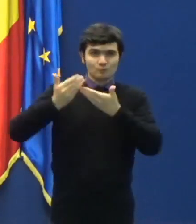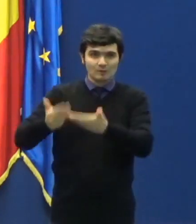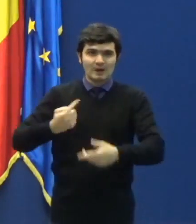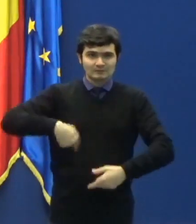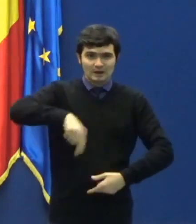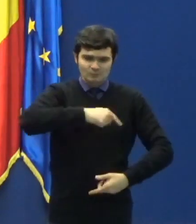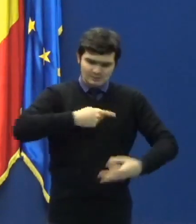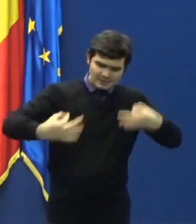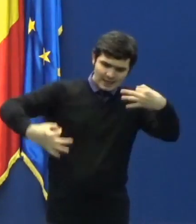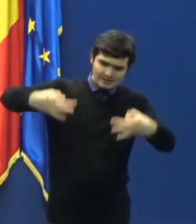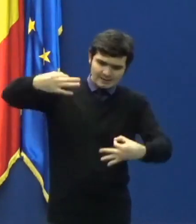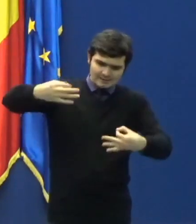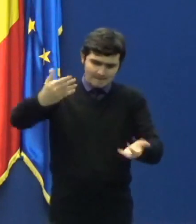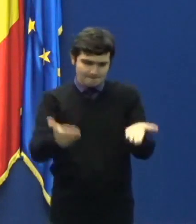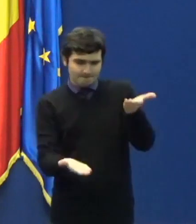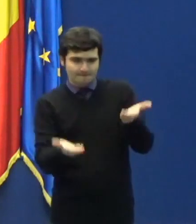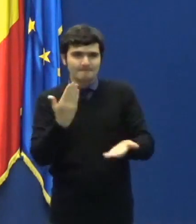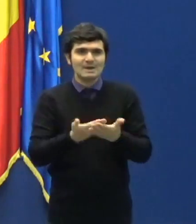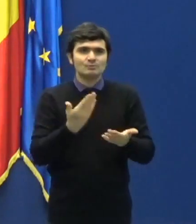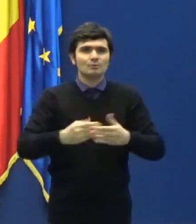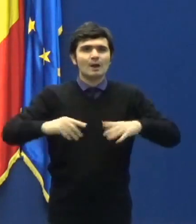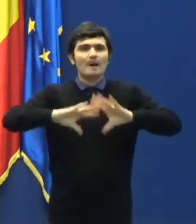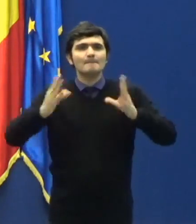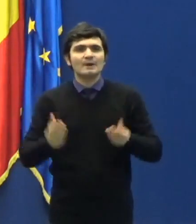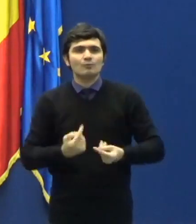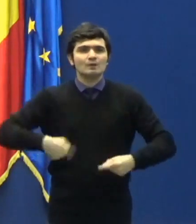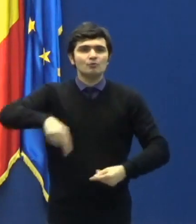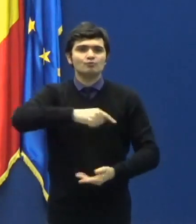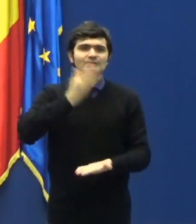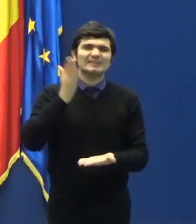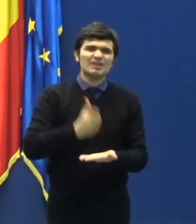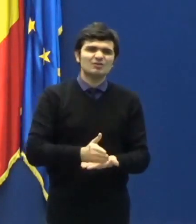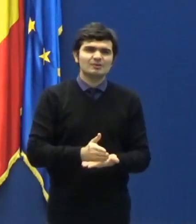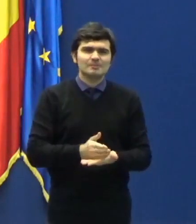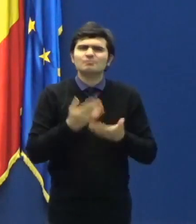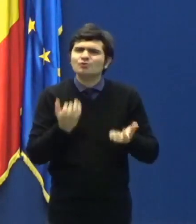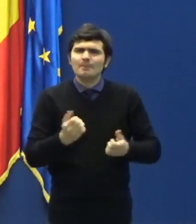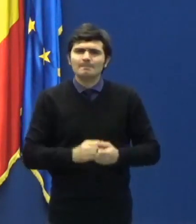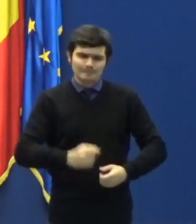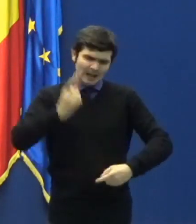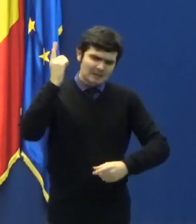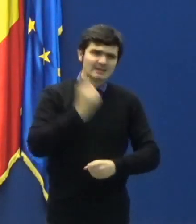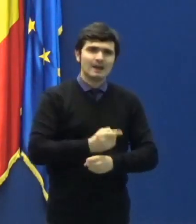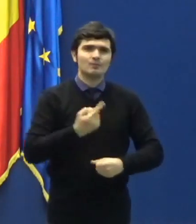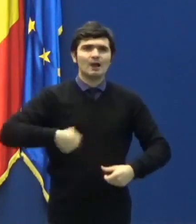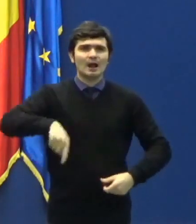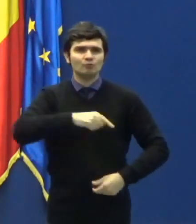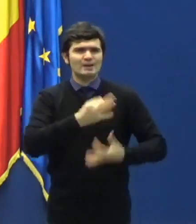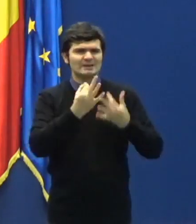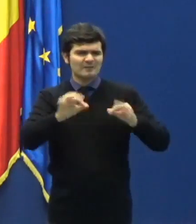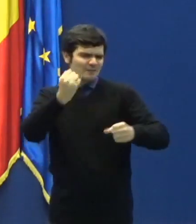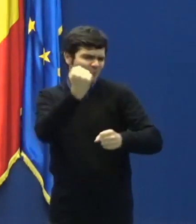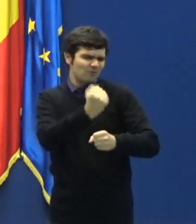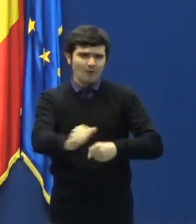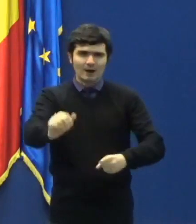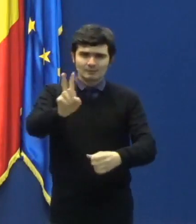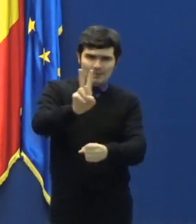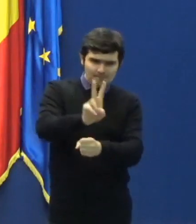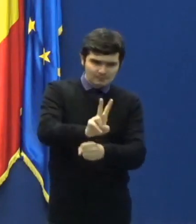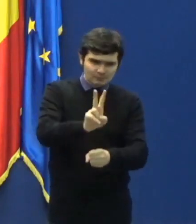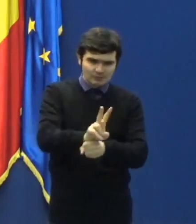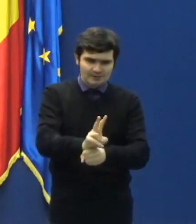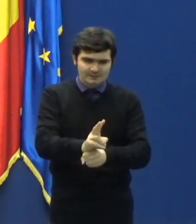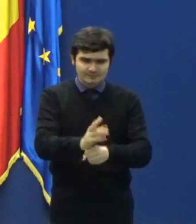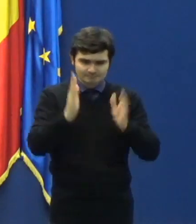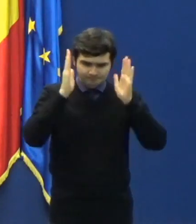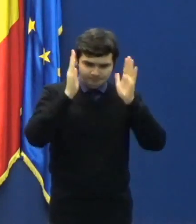și să decidem împreună că trebuie să fim extrem de vigilenți, extrem de